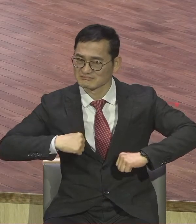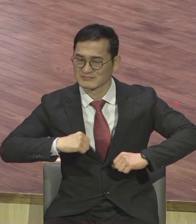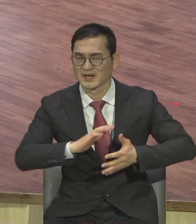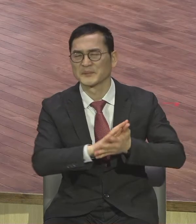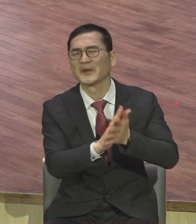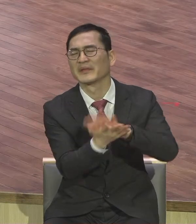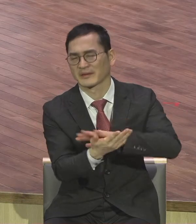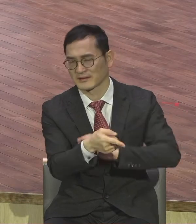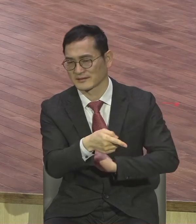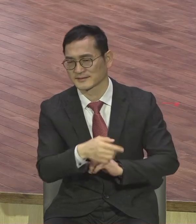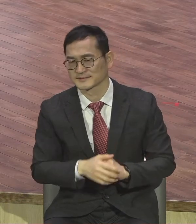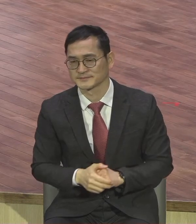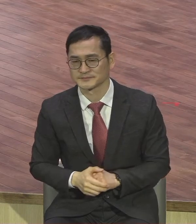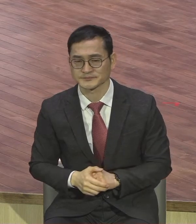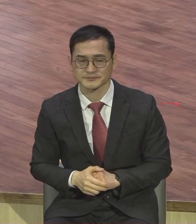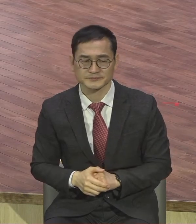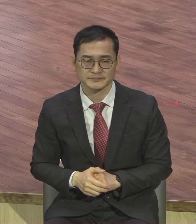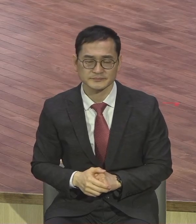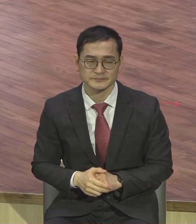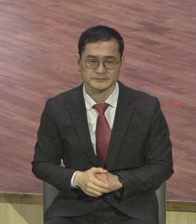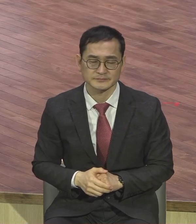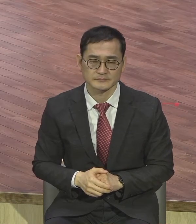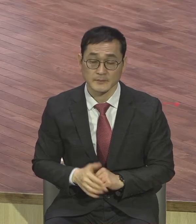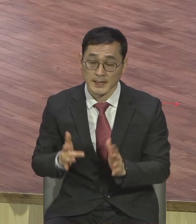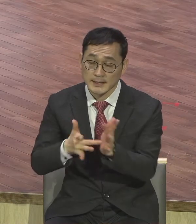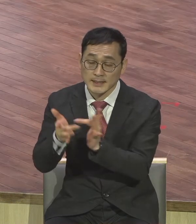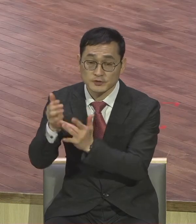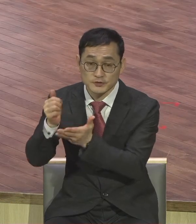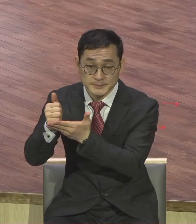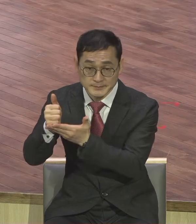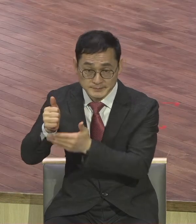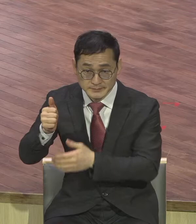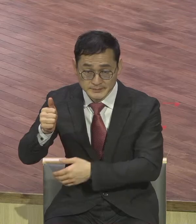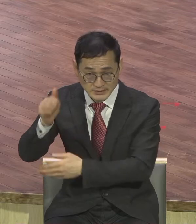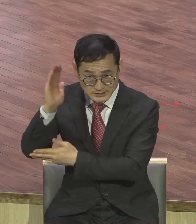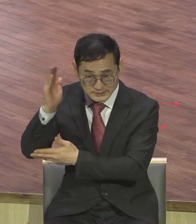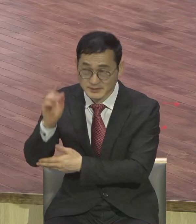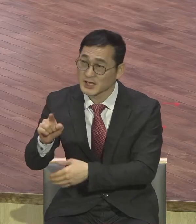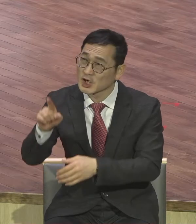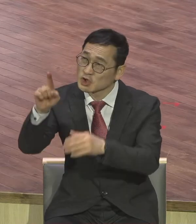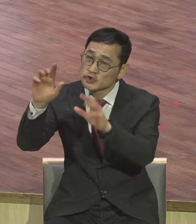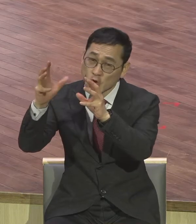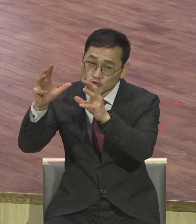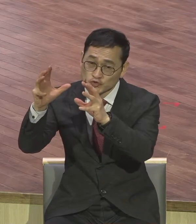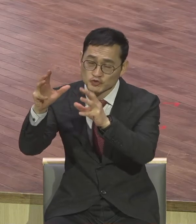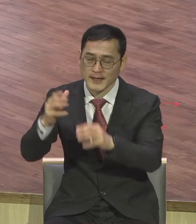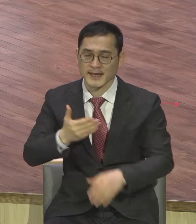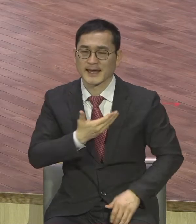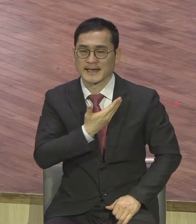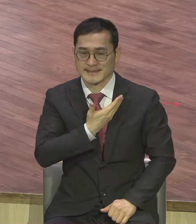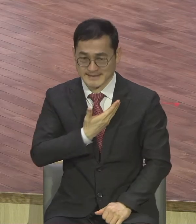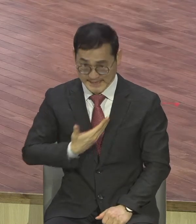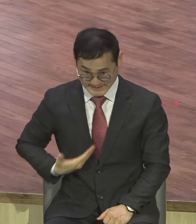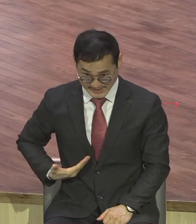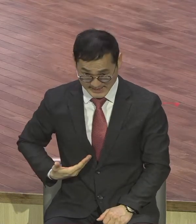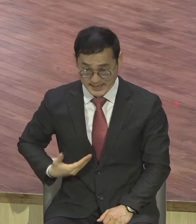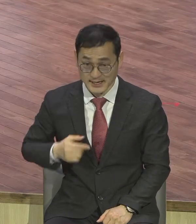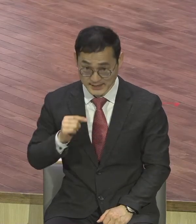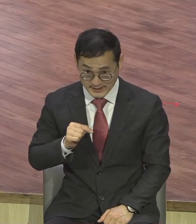그런데 본문을 통해서 예수님께서는 천국의 제자가 서기관과 같은